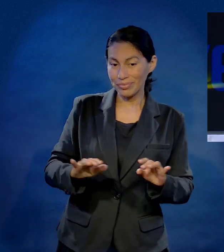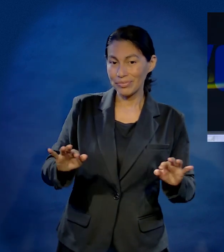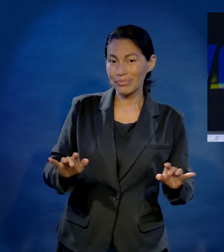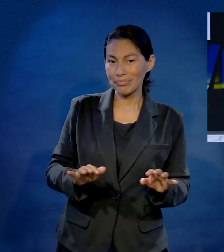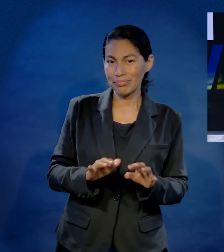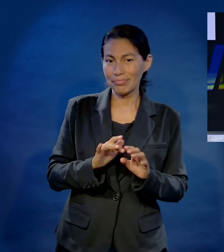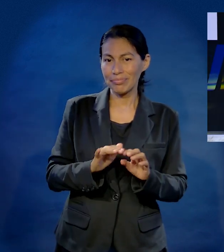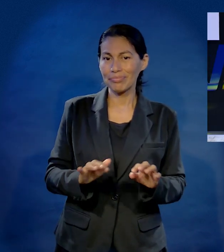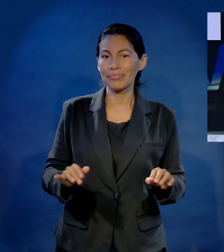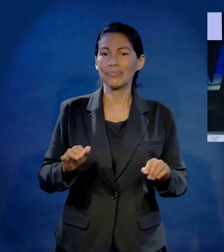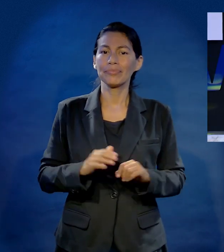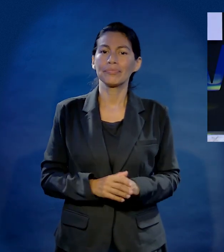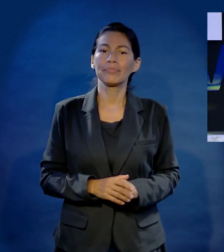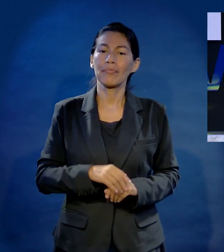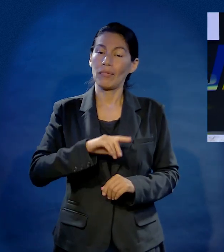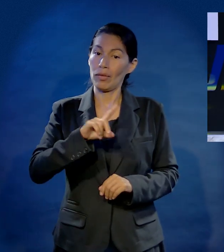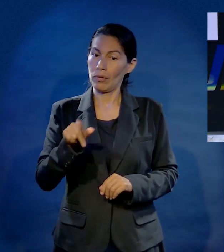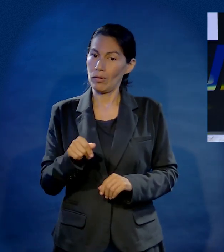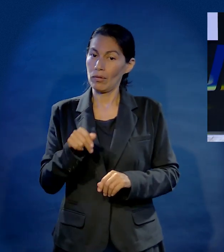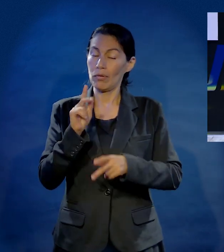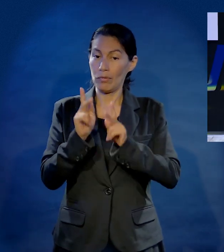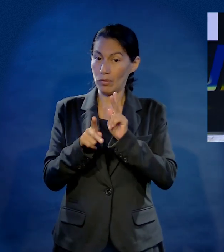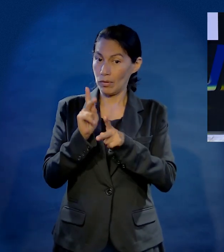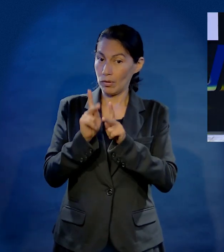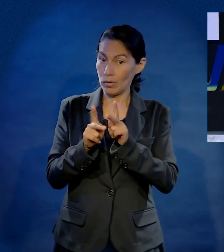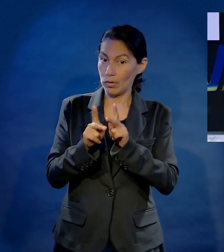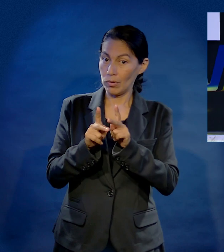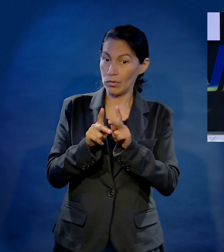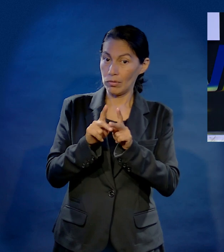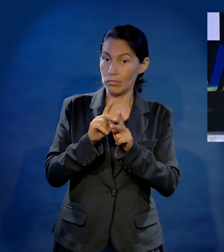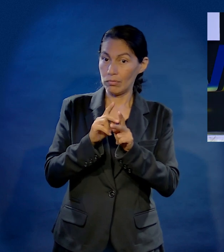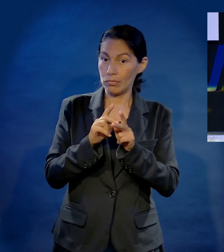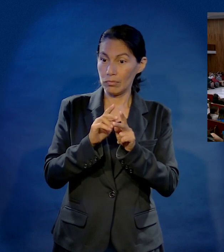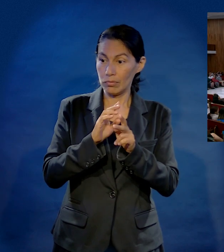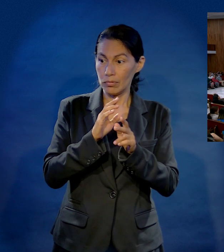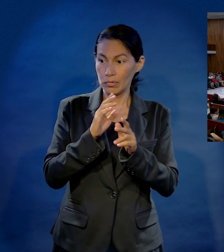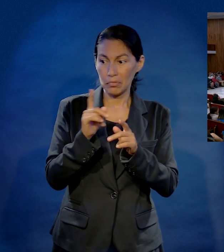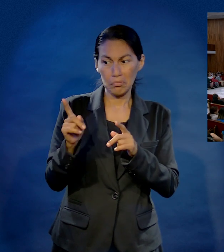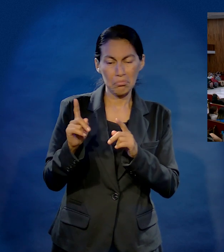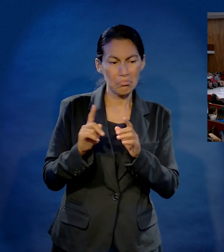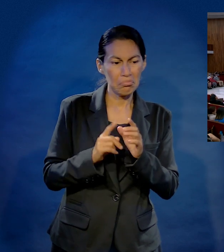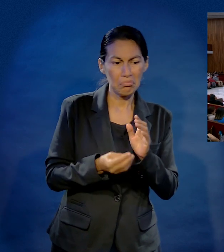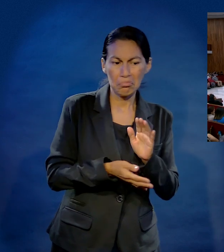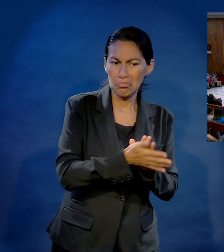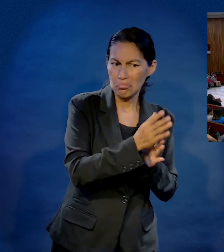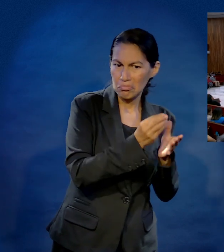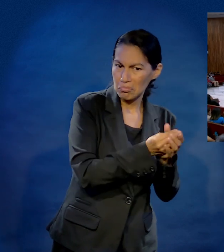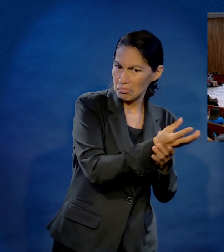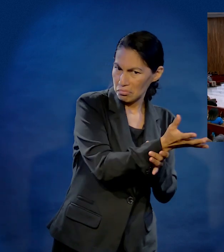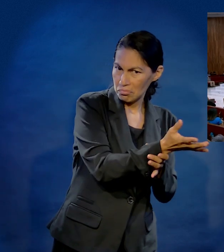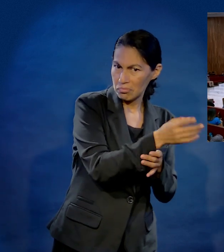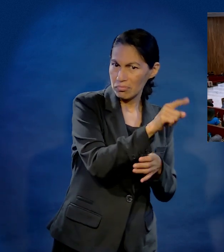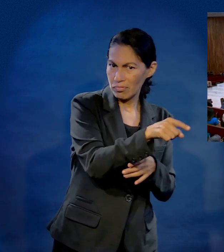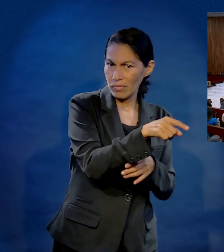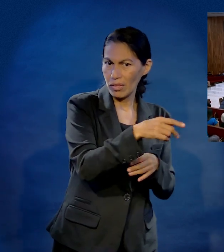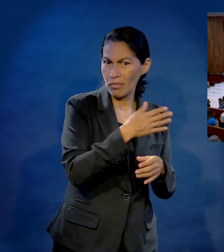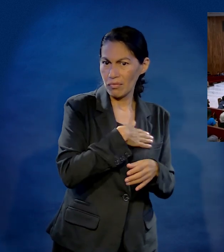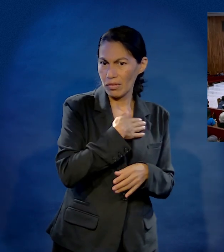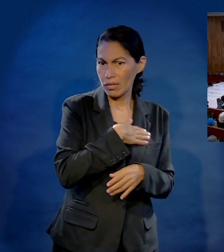los pianos para practicar. Y según él me contó después, cuando salió de ahí, se fue al baño y un caballero, alguien que estaba